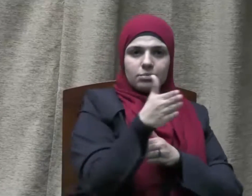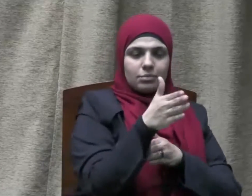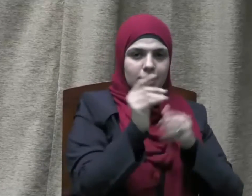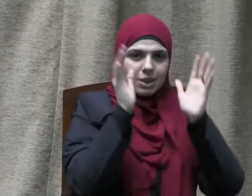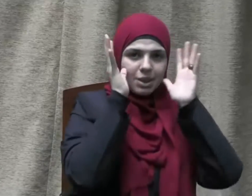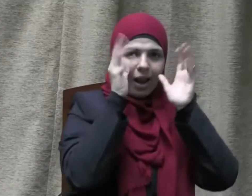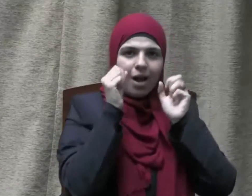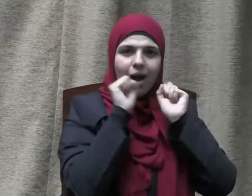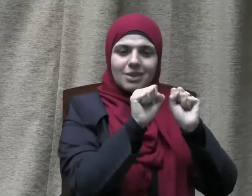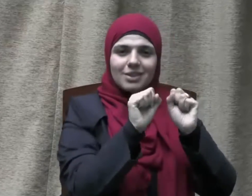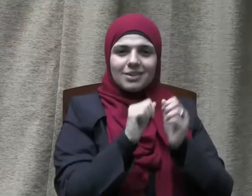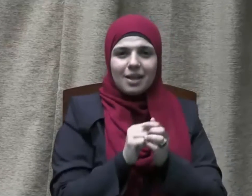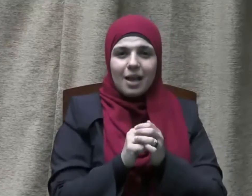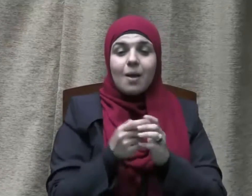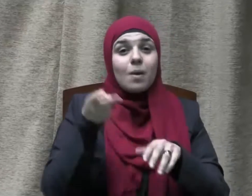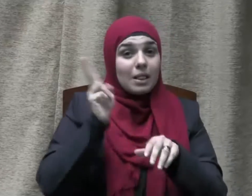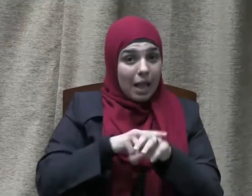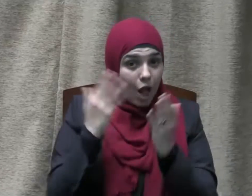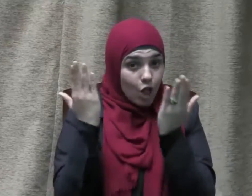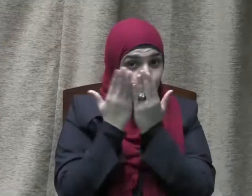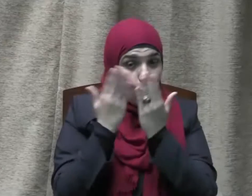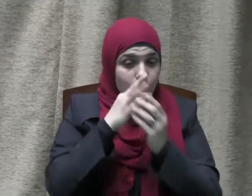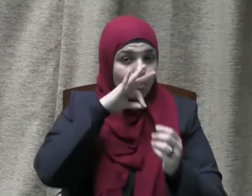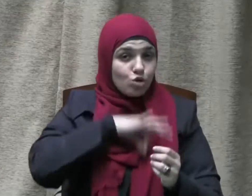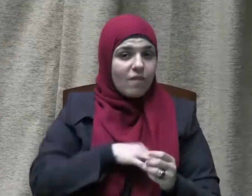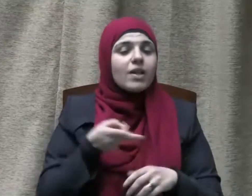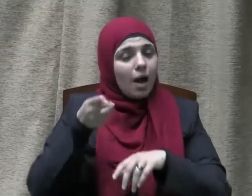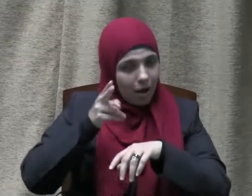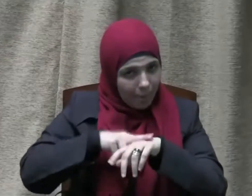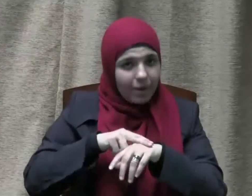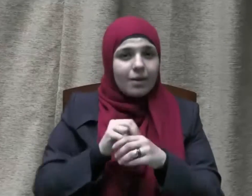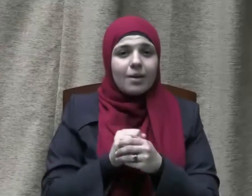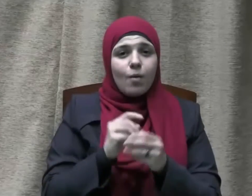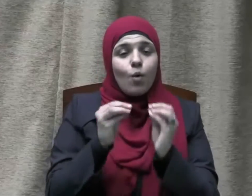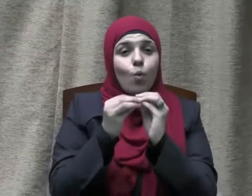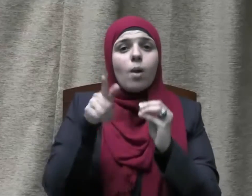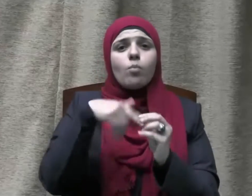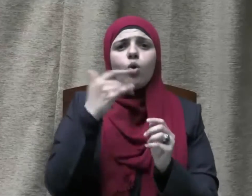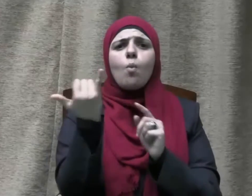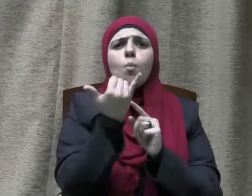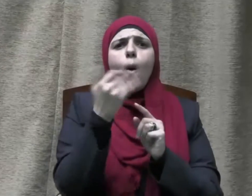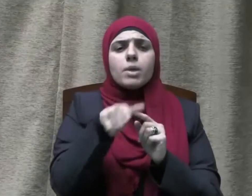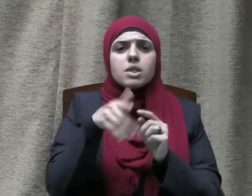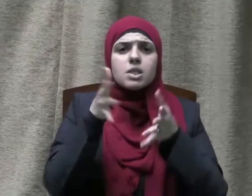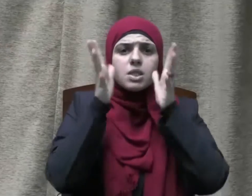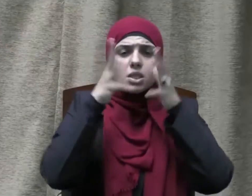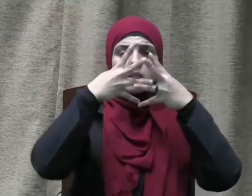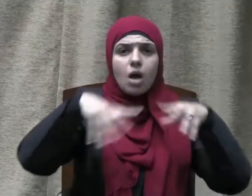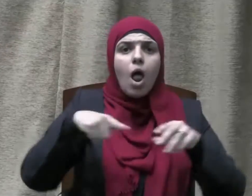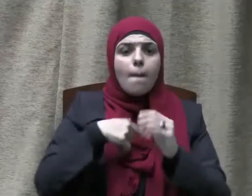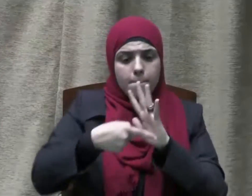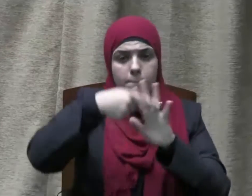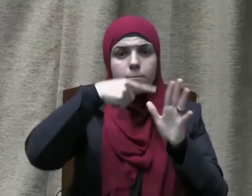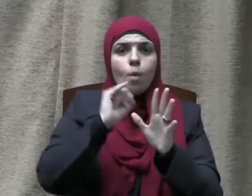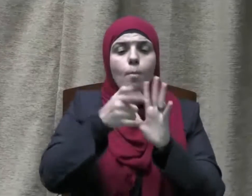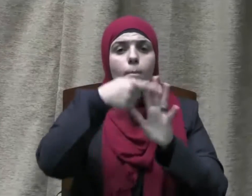ومن الدروس المستفادة أيضا أهمية الصلاة ومكانتها وبيان